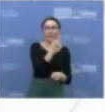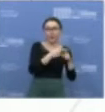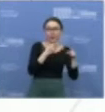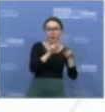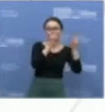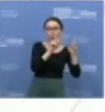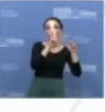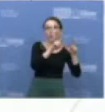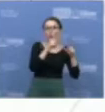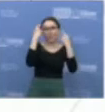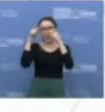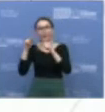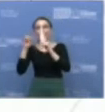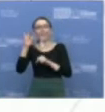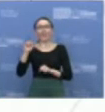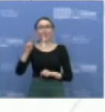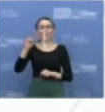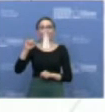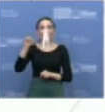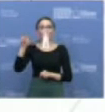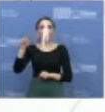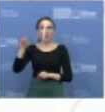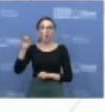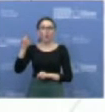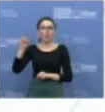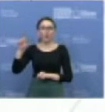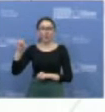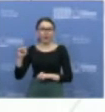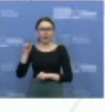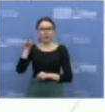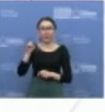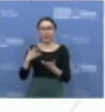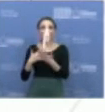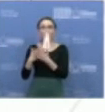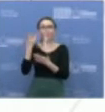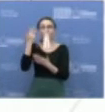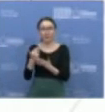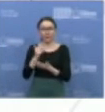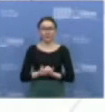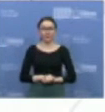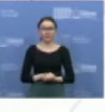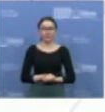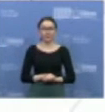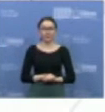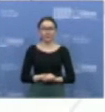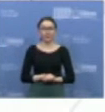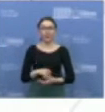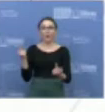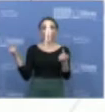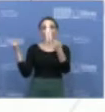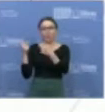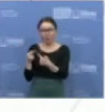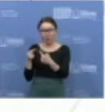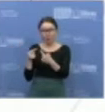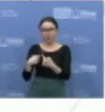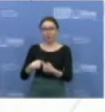viena vadinsis užduotis, kita savizoliacija. Tai savizoliacija aktyvuojasi visų pirma sutikimu